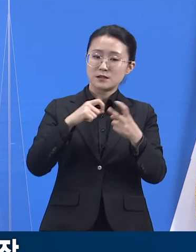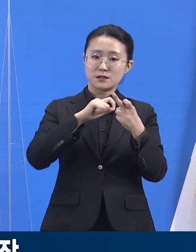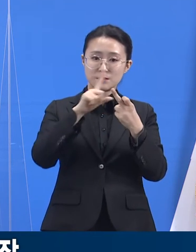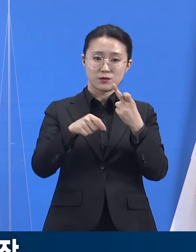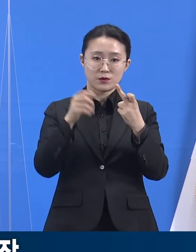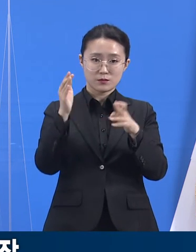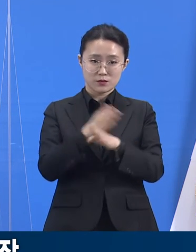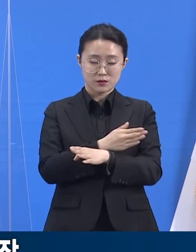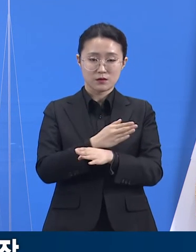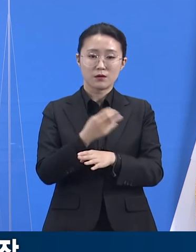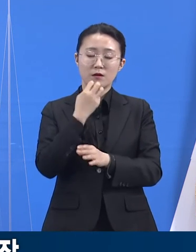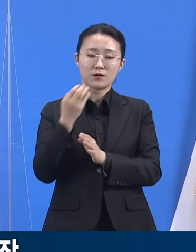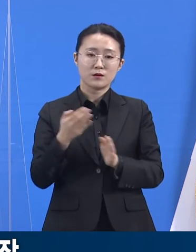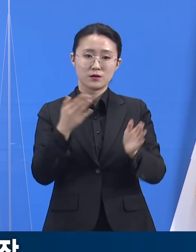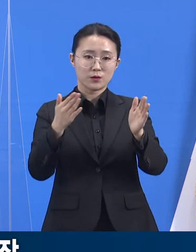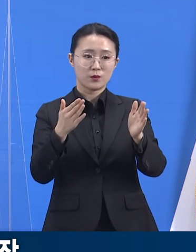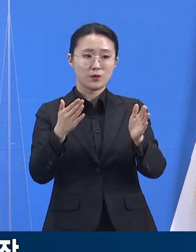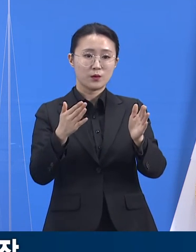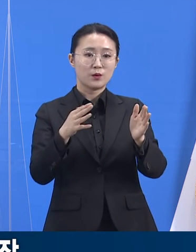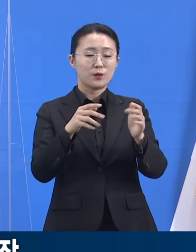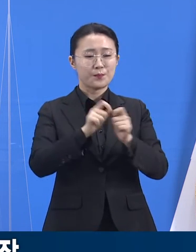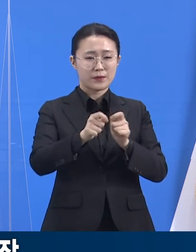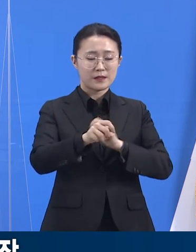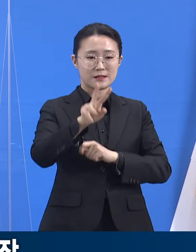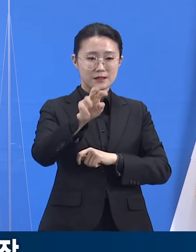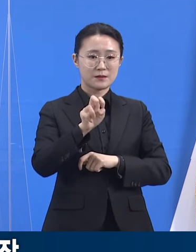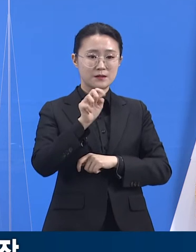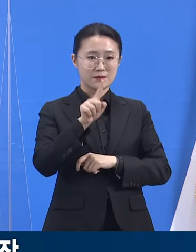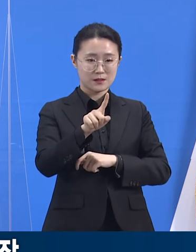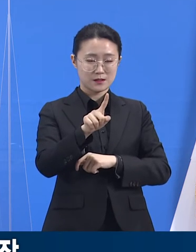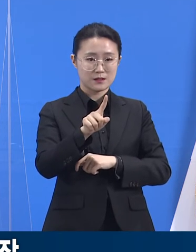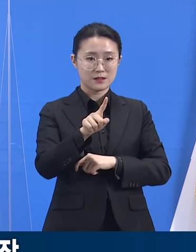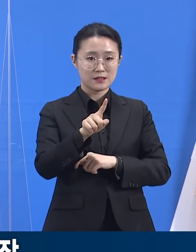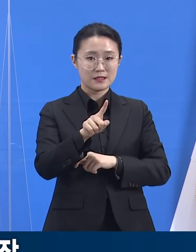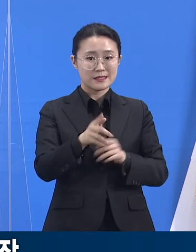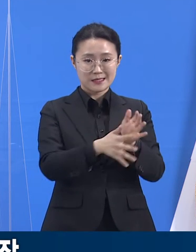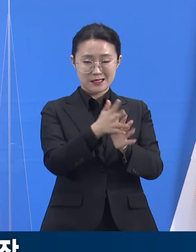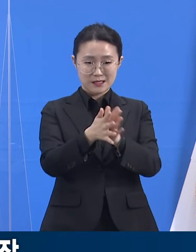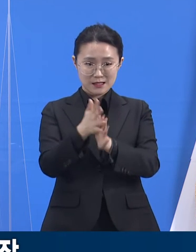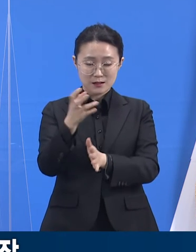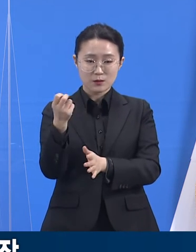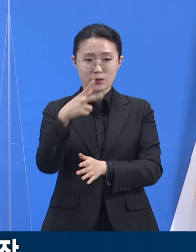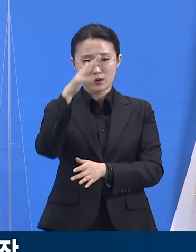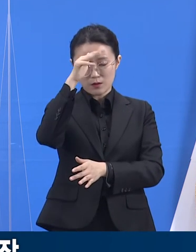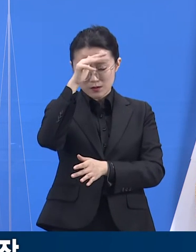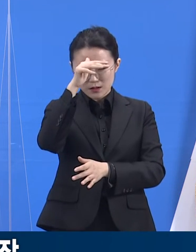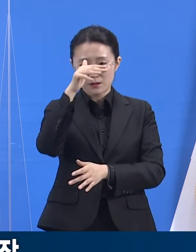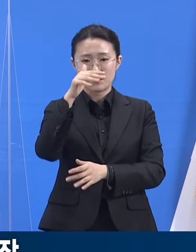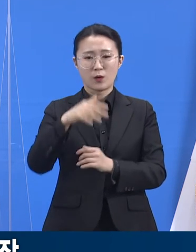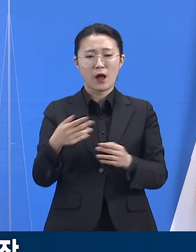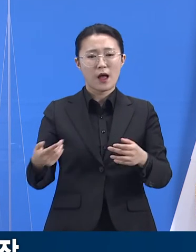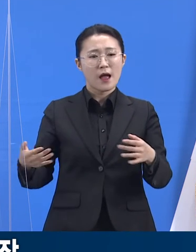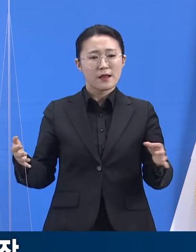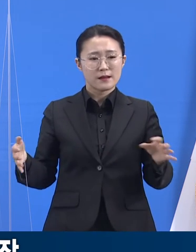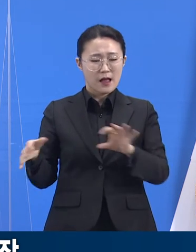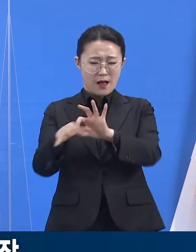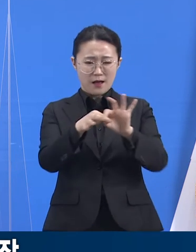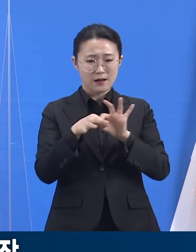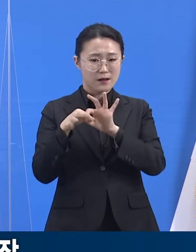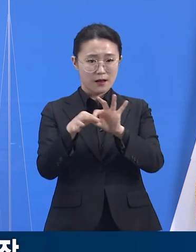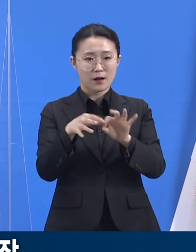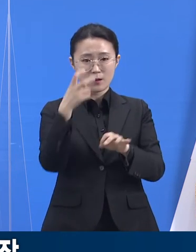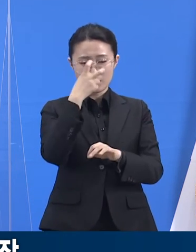31개 시군, 경찰, 민간감시원 등으로 구성된 점검반을 운영하고 있습니다. 점검